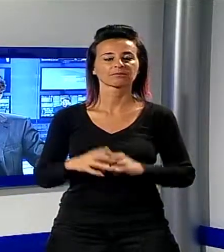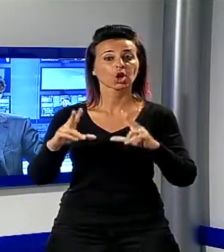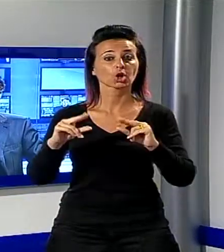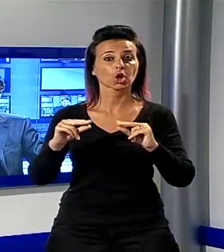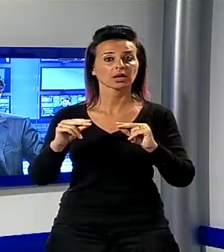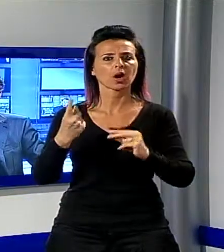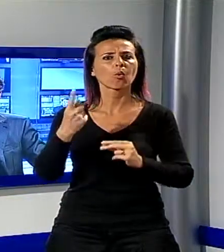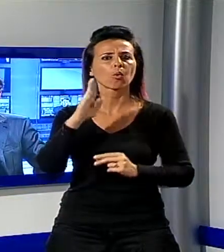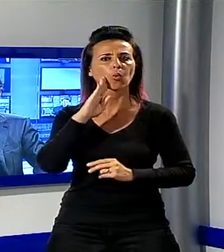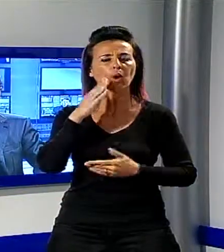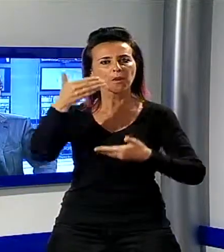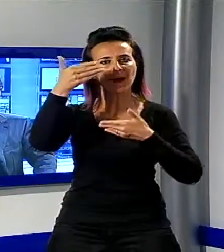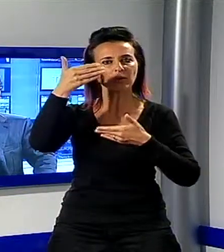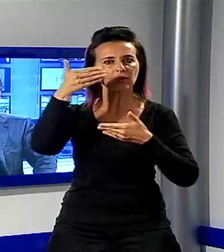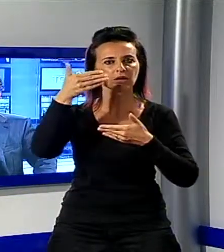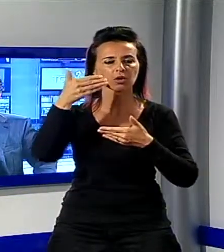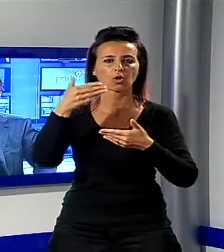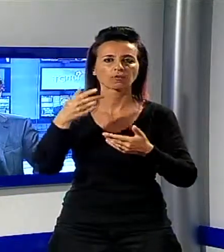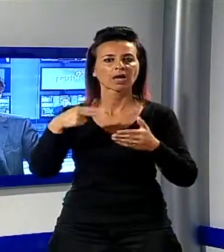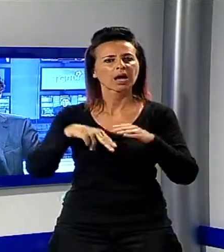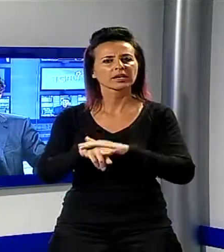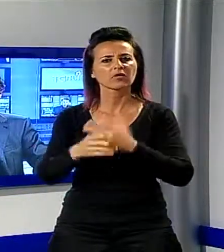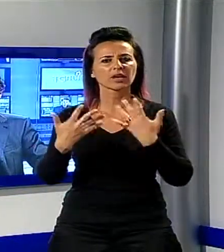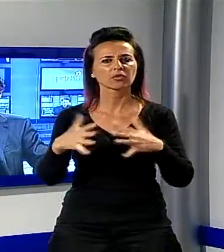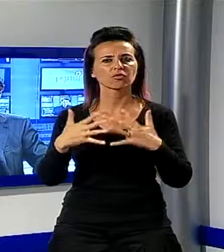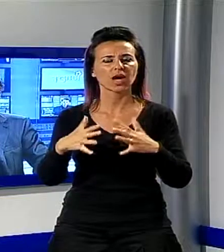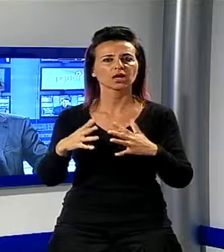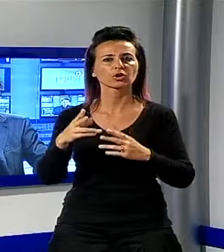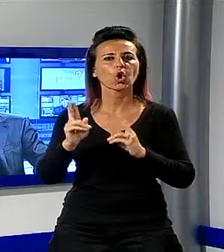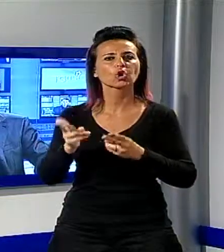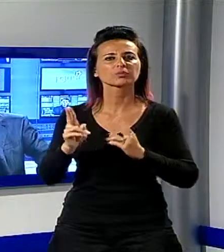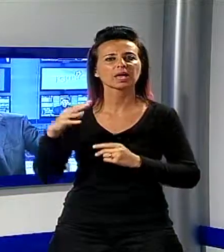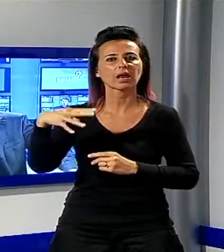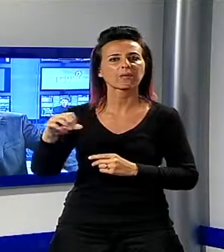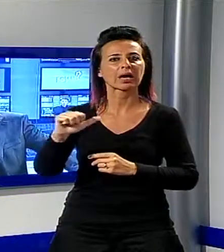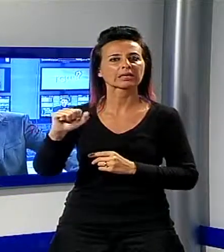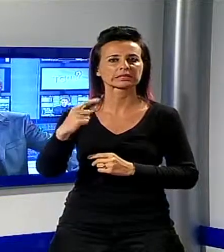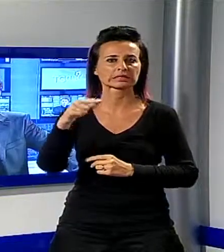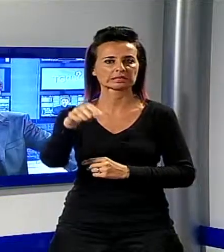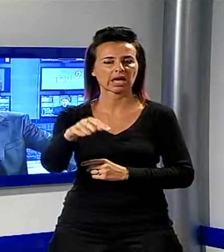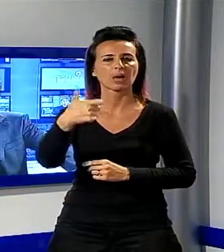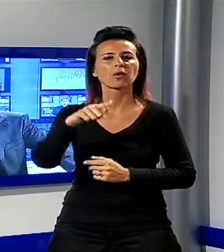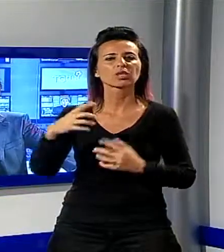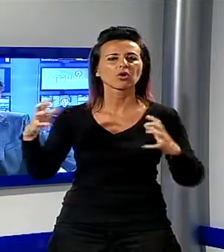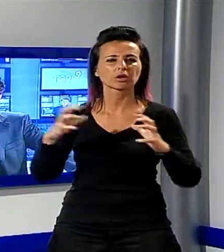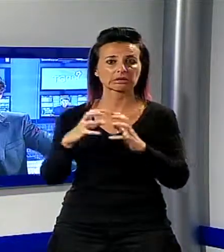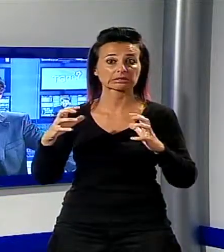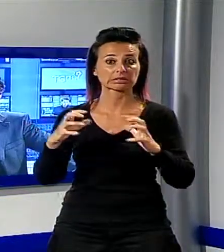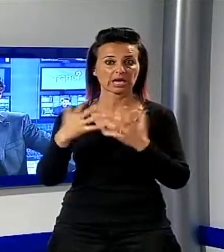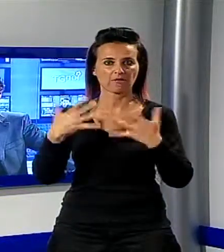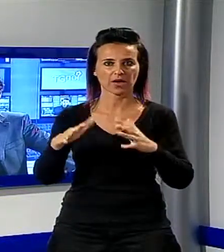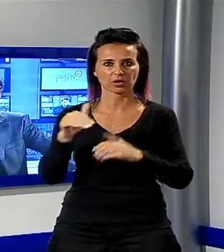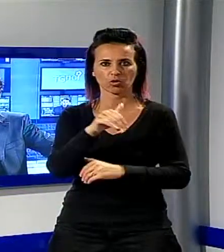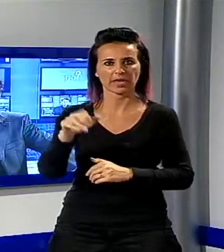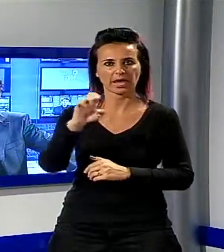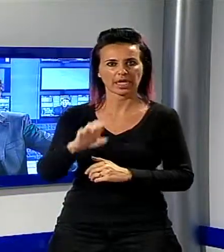marocchino è ricoverato in gravi condizioni all'ospedale di Massa dopo una rissa avvenuta sul Viale Europa in Darsena. L'uomo è